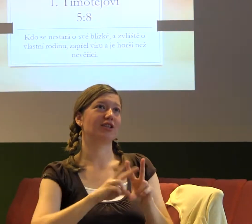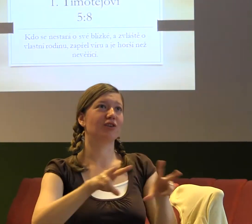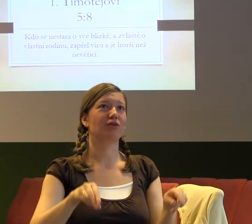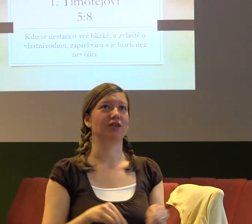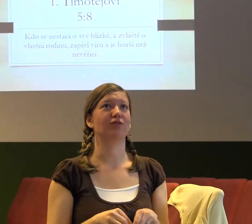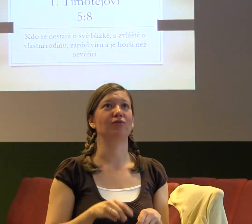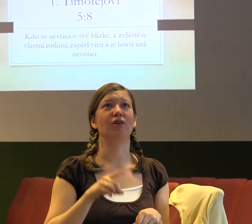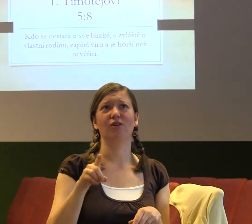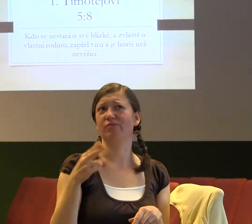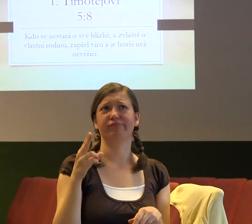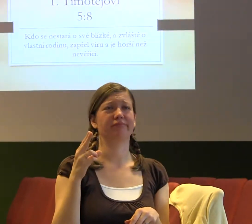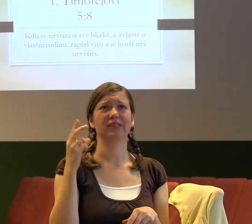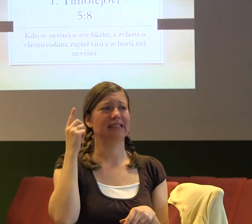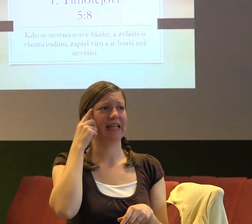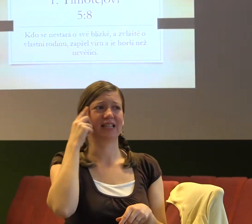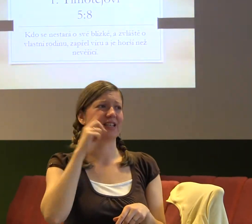vztah.